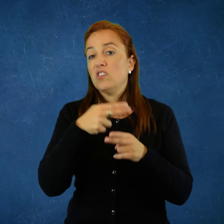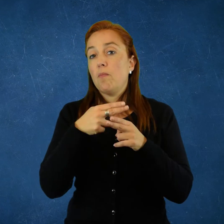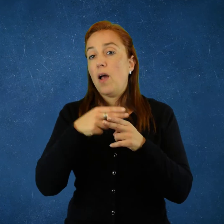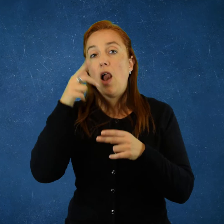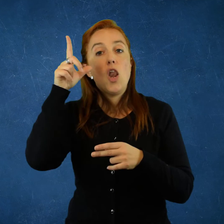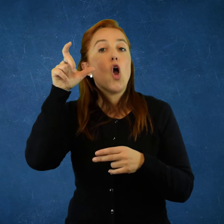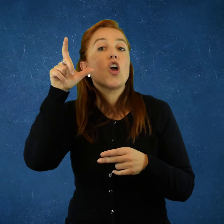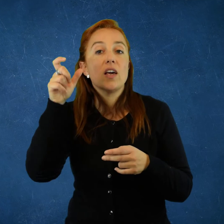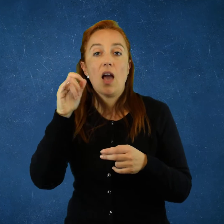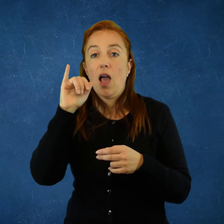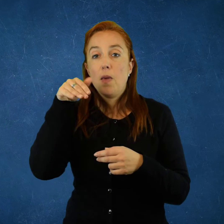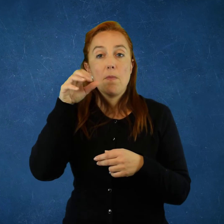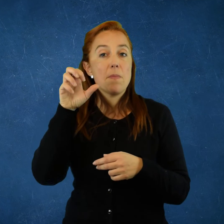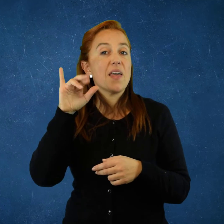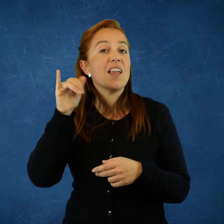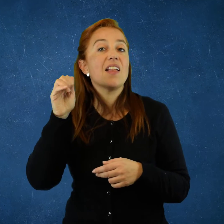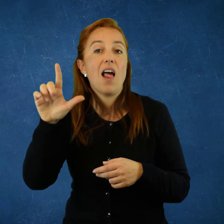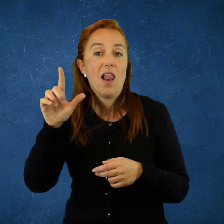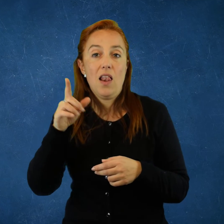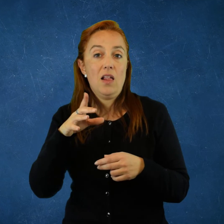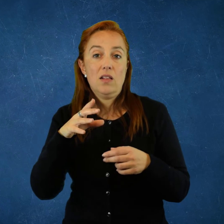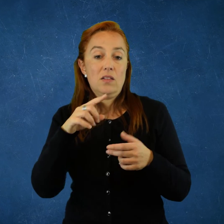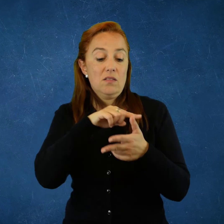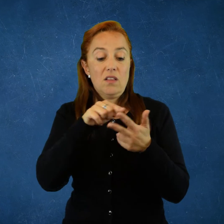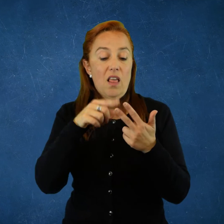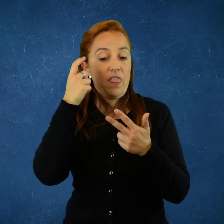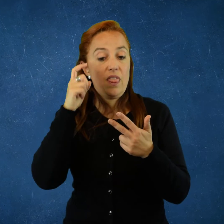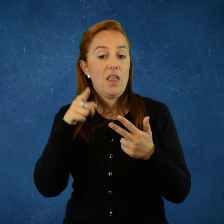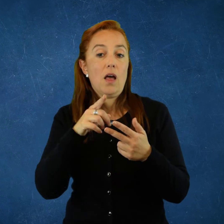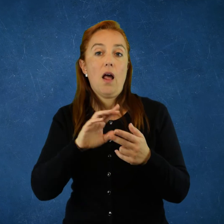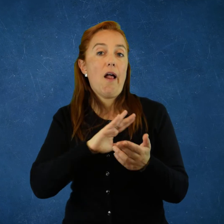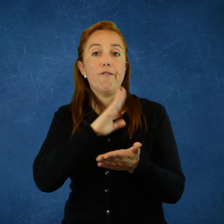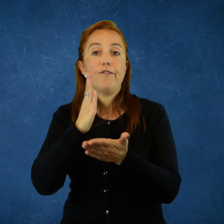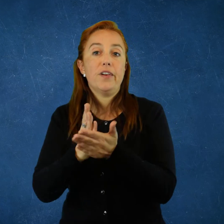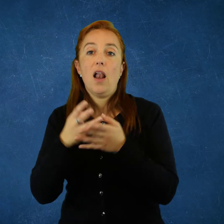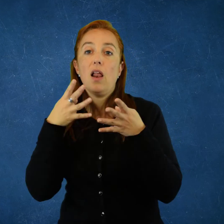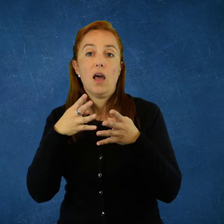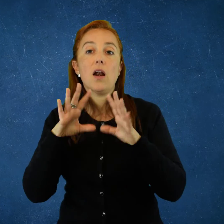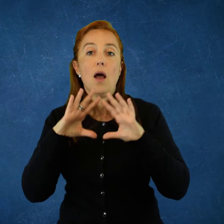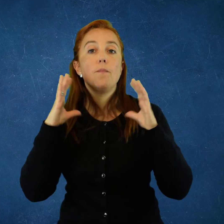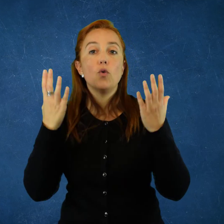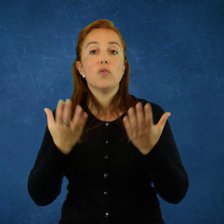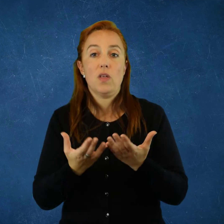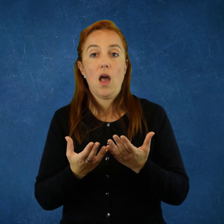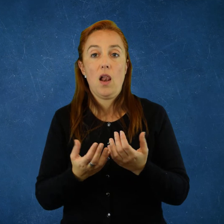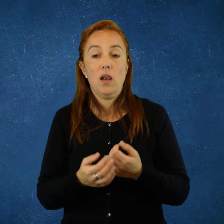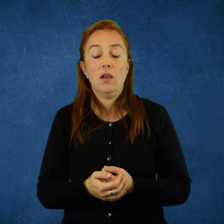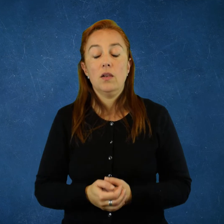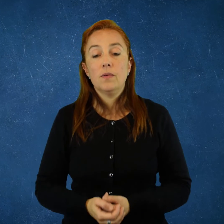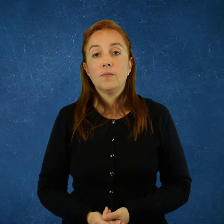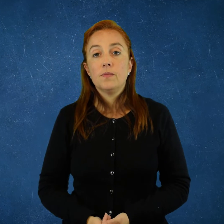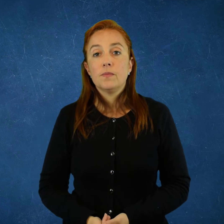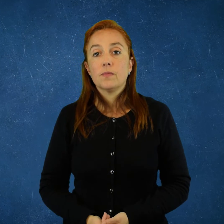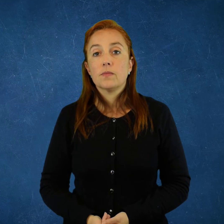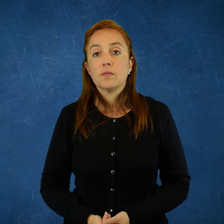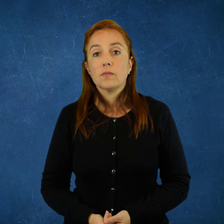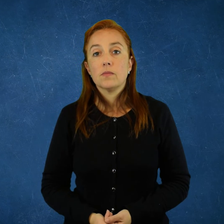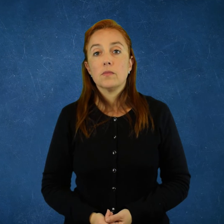hubiera planteado una lógica imperial que a la larga hubiera culminado en guerra